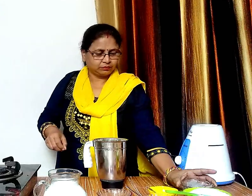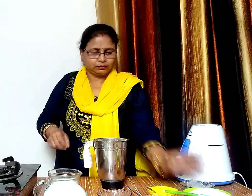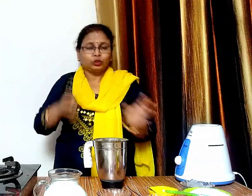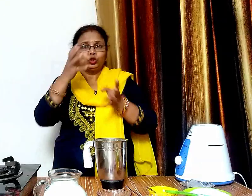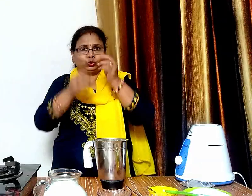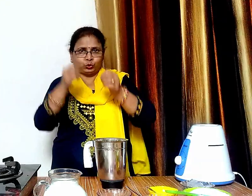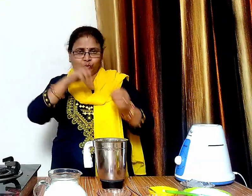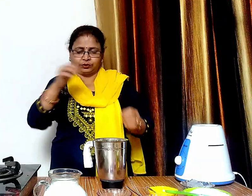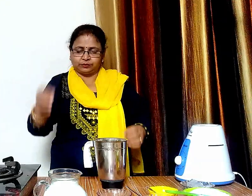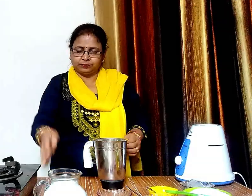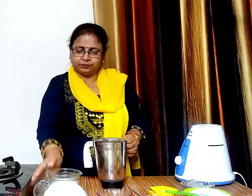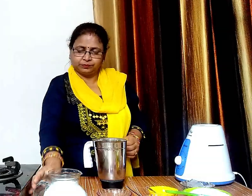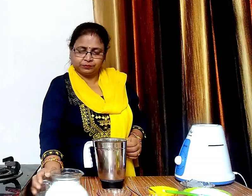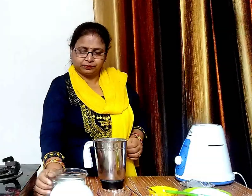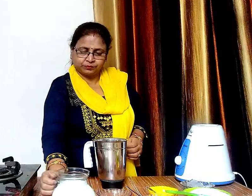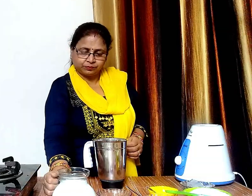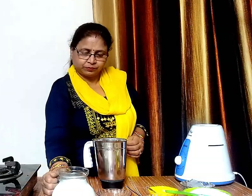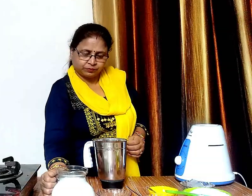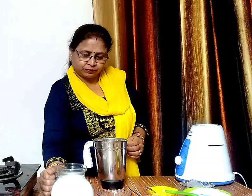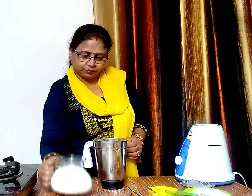और थोड़ा था दूट डालकर सभी को चीज़े पीस लेंगे